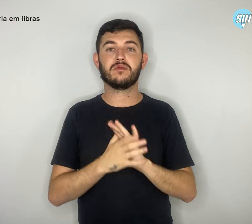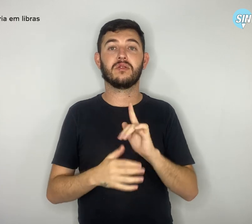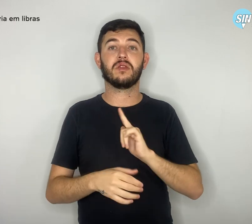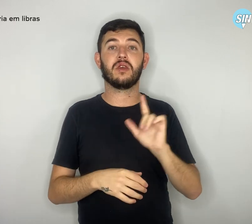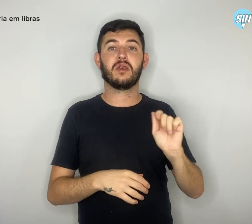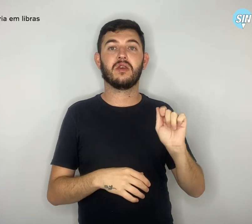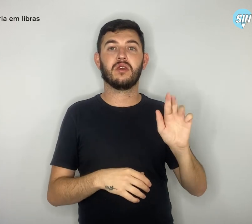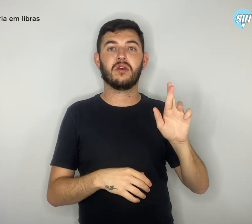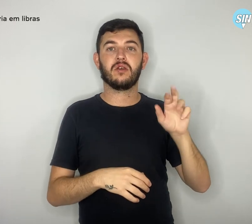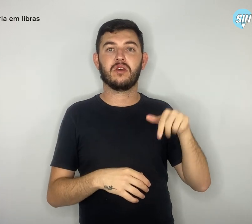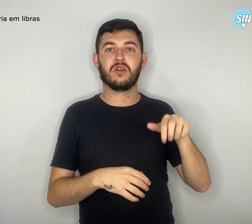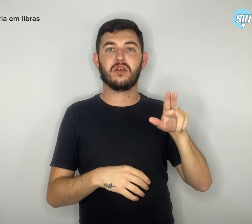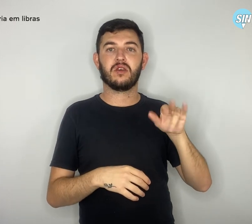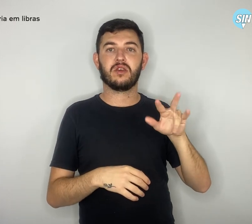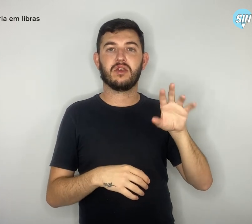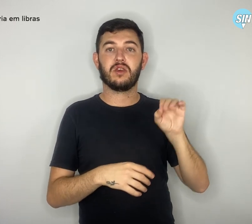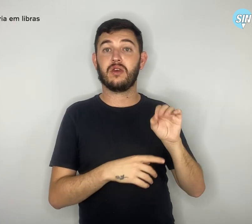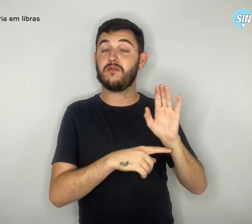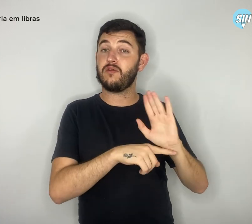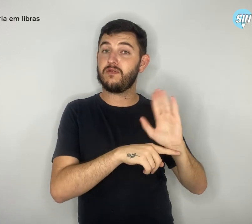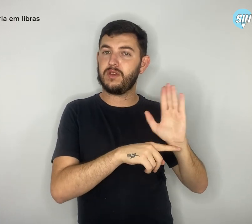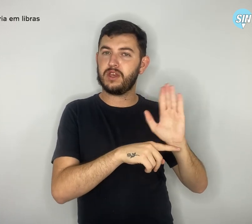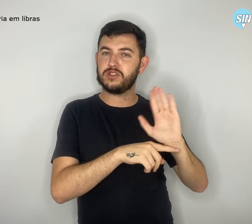de vídeo de no máximo cinco minutos